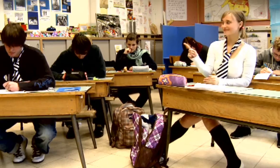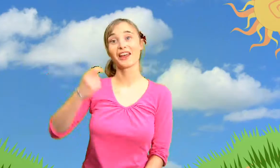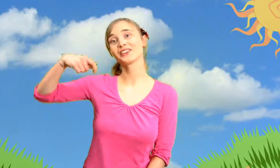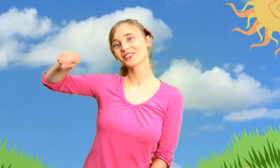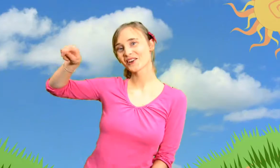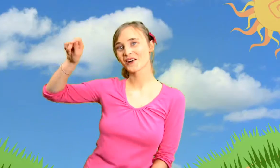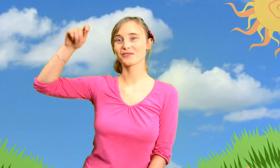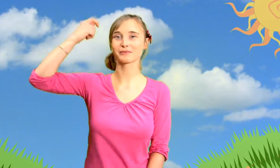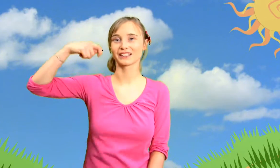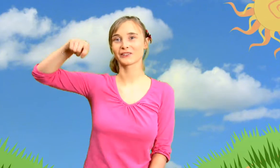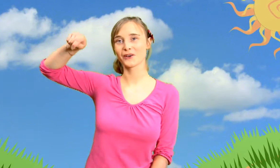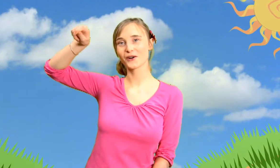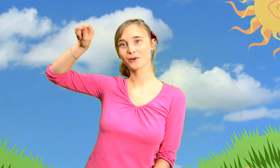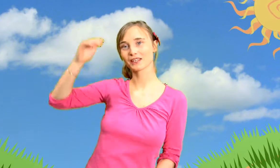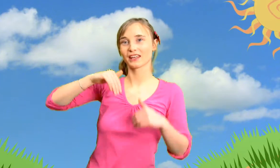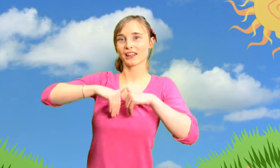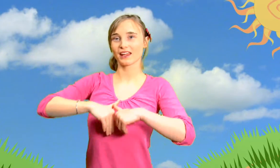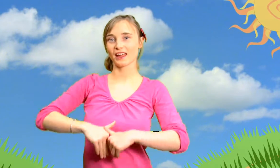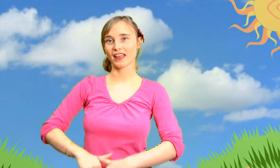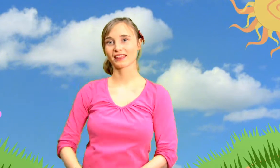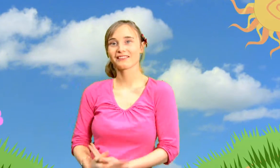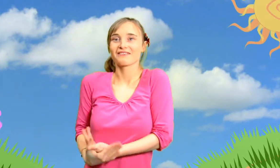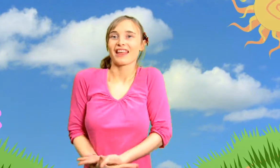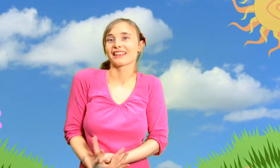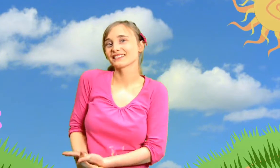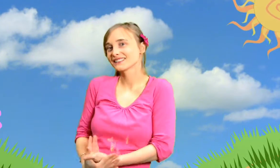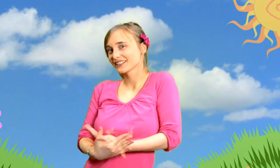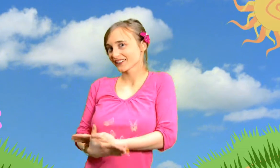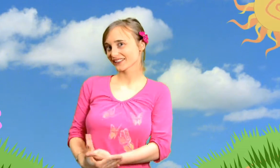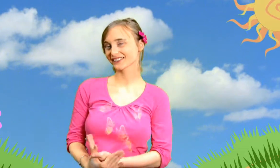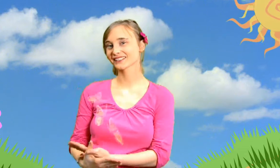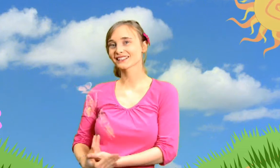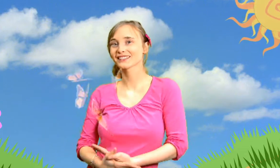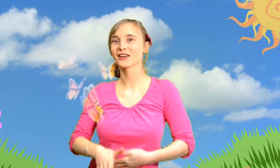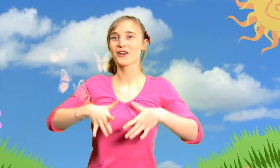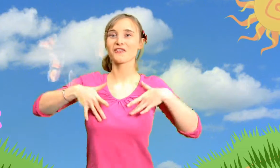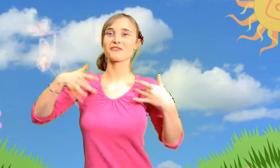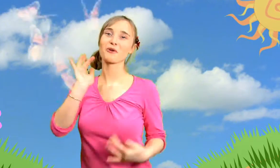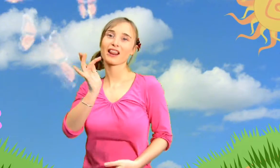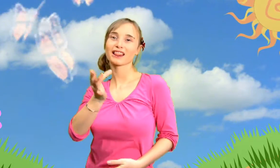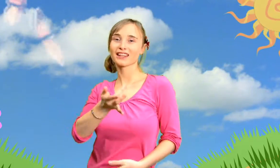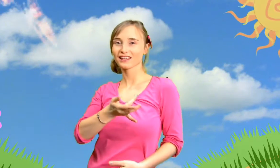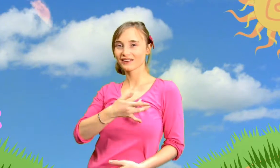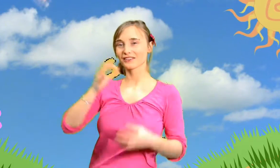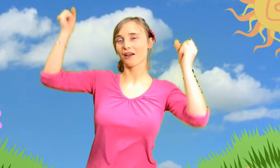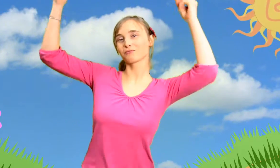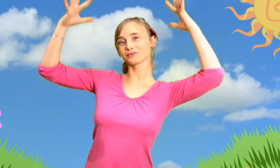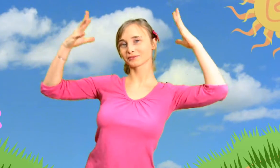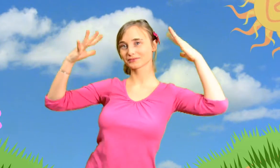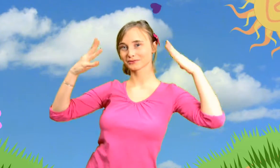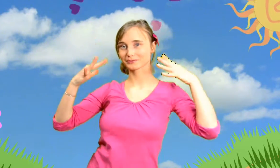Tobi Tobi Ik voel vlinders in m'n buik Het is alsof ik in